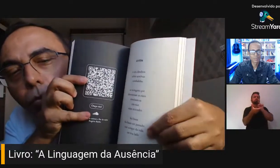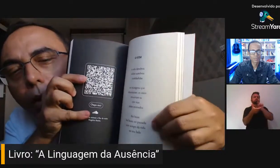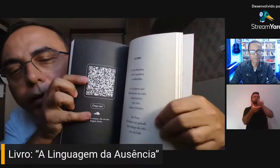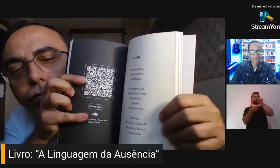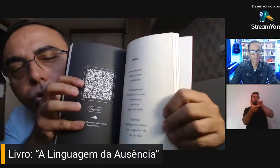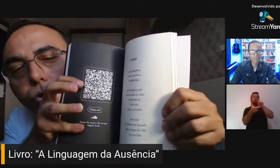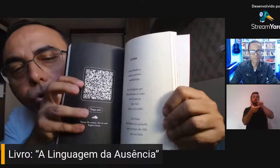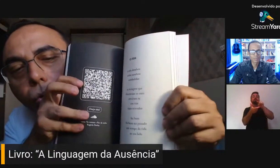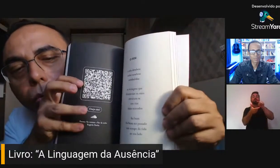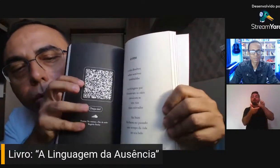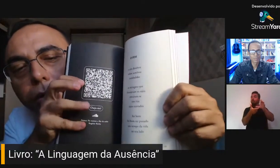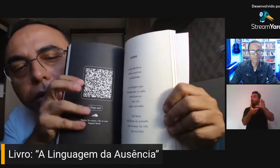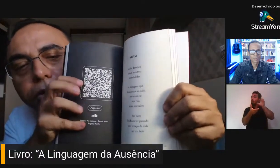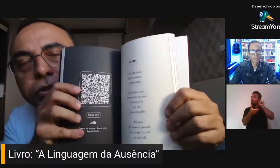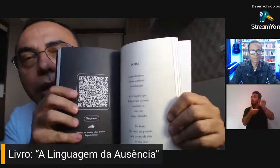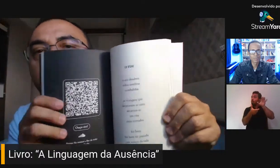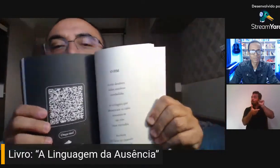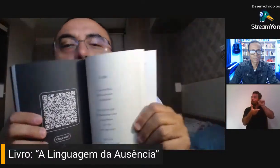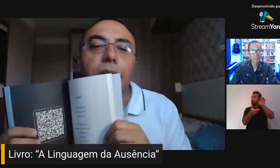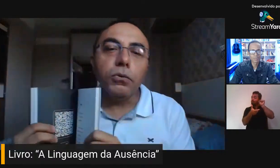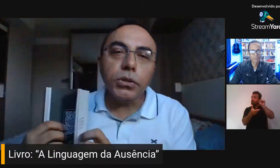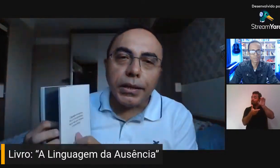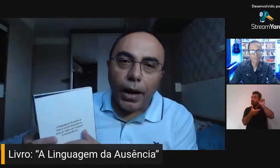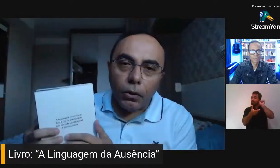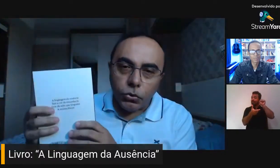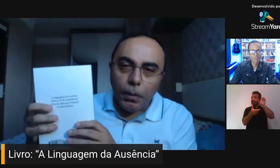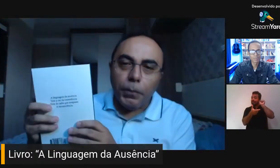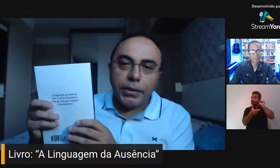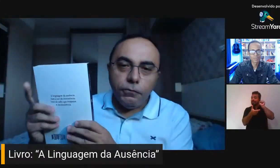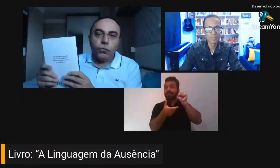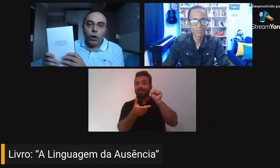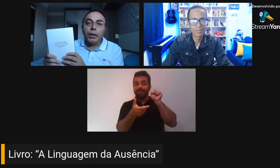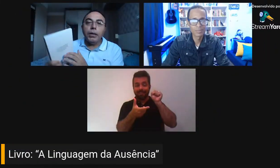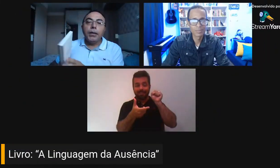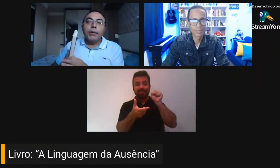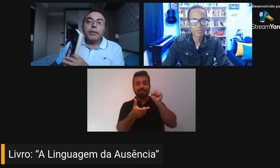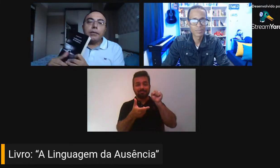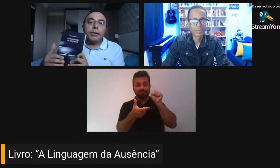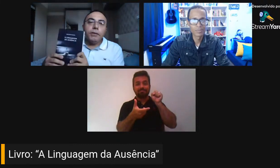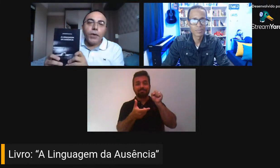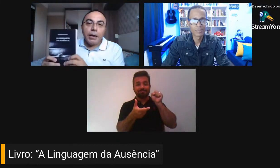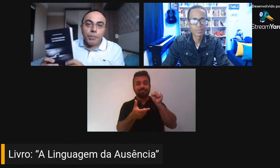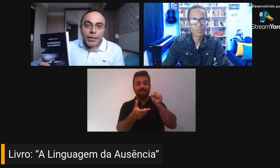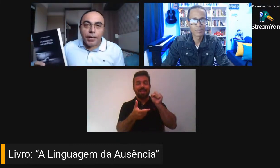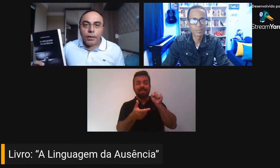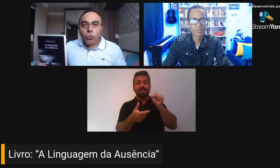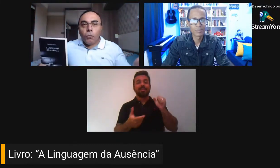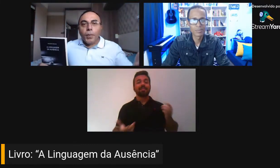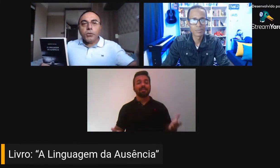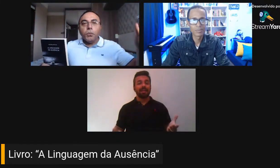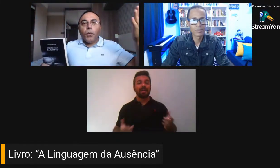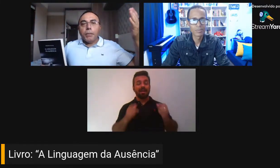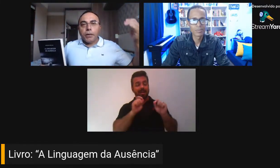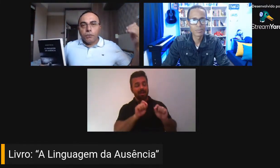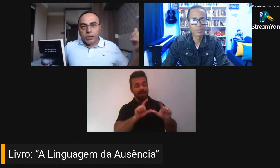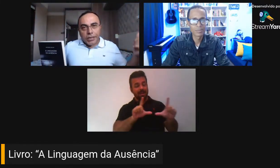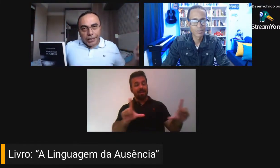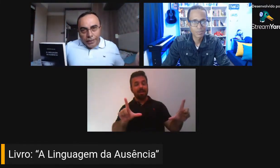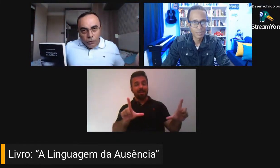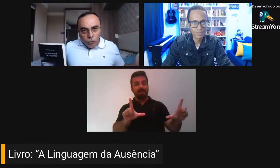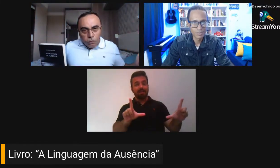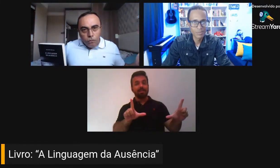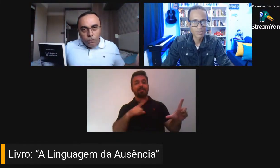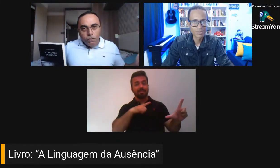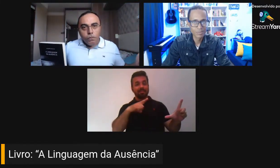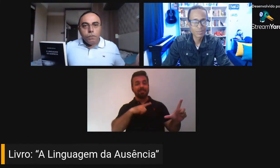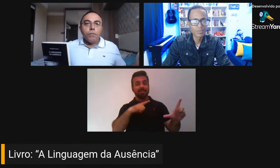um arquivo de som que está no SoundCloud, numa plataforma que vai abrir o mesmo poema que você